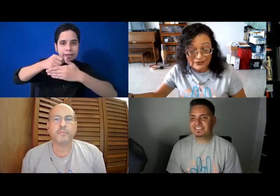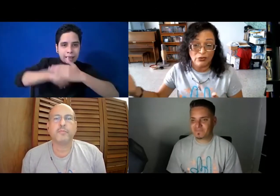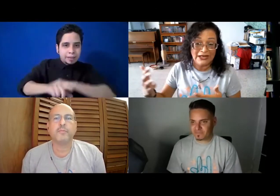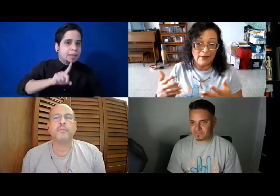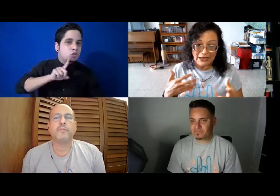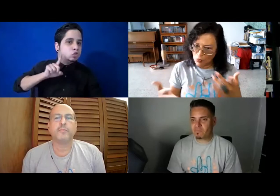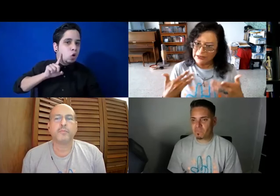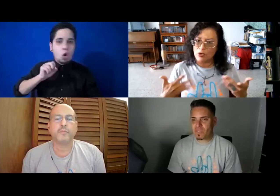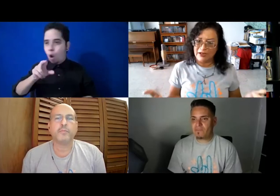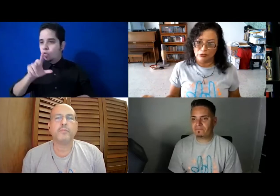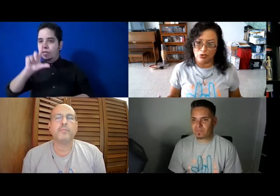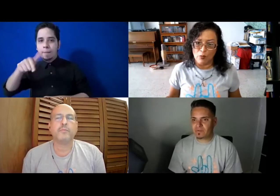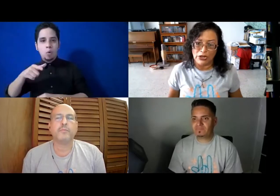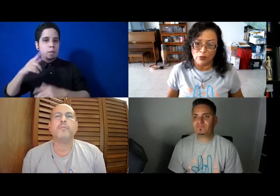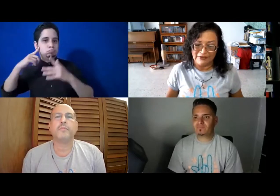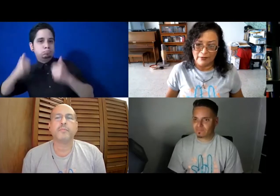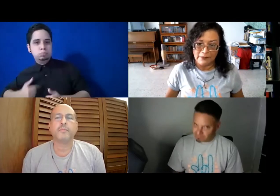pasó en el camino? Cuéntanos esa historia un poquito para saber.